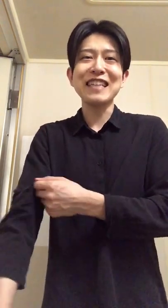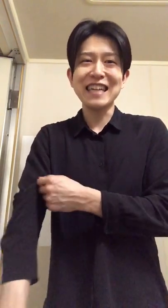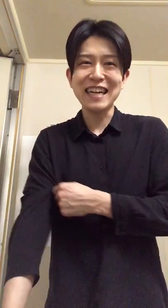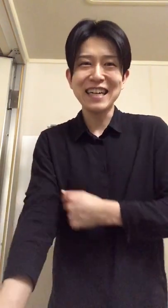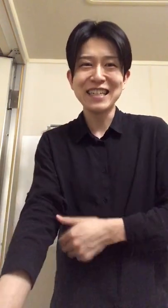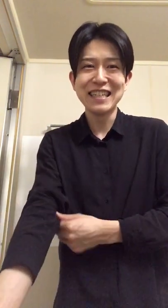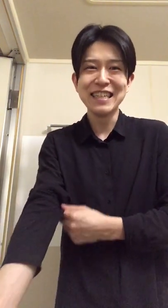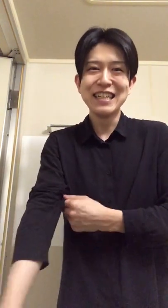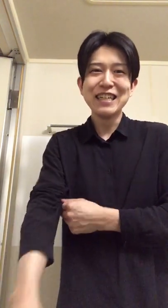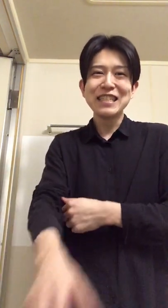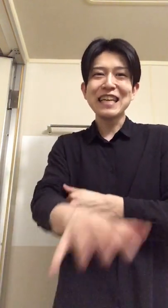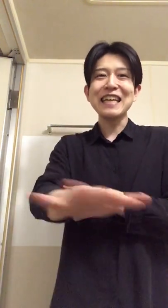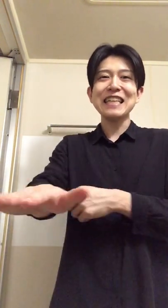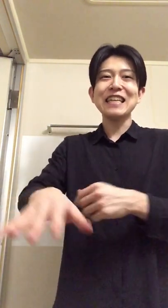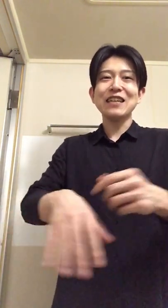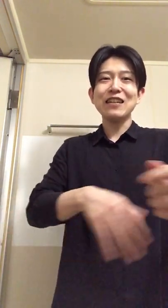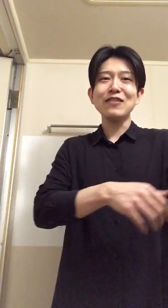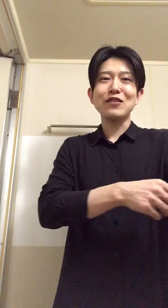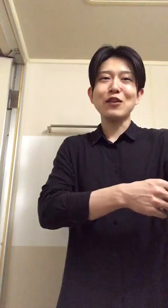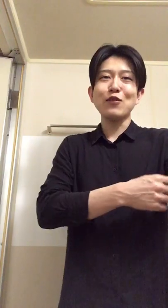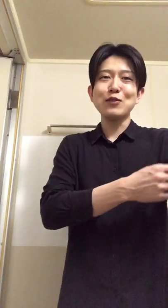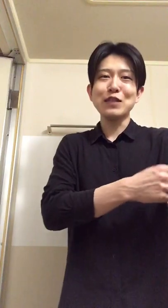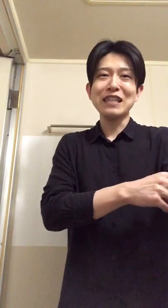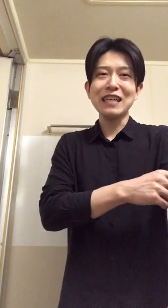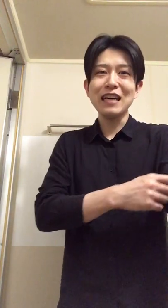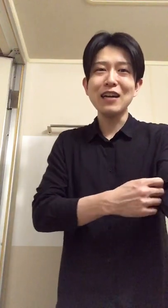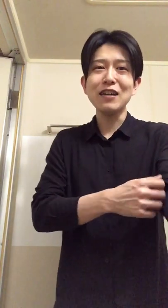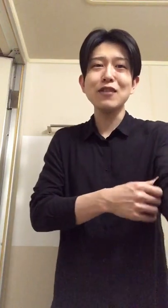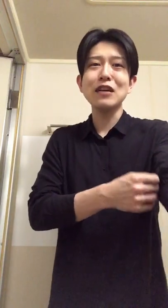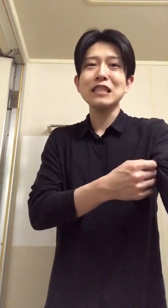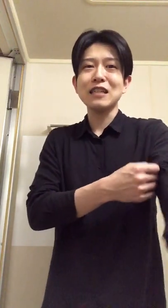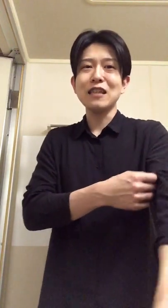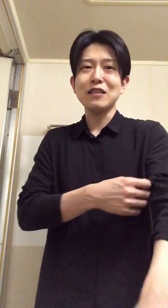わけなんか世間的には何言ってんだよこいつみたいなあるわけじゃんか